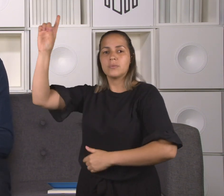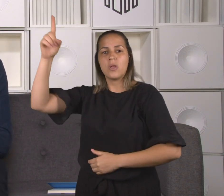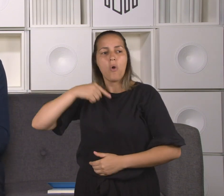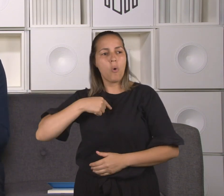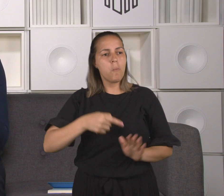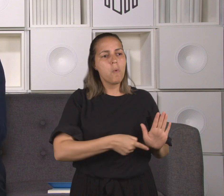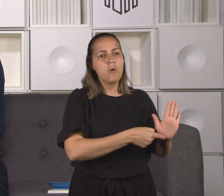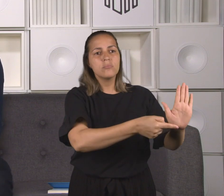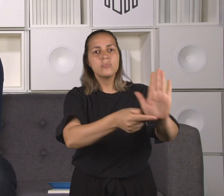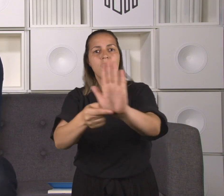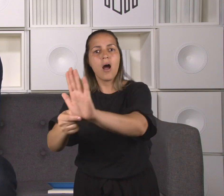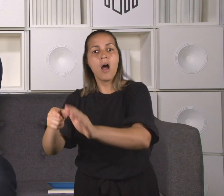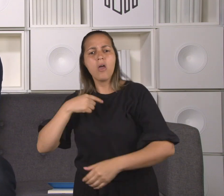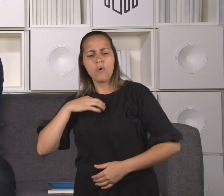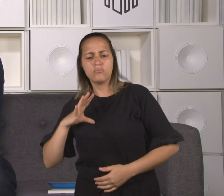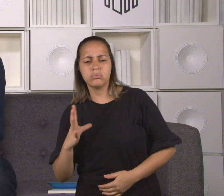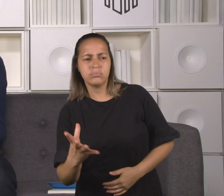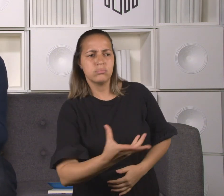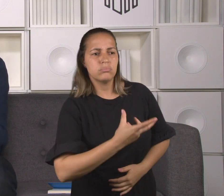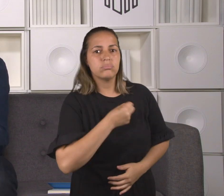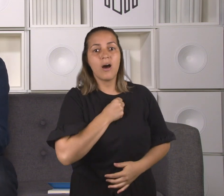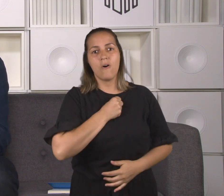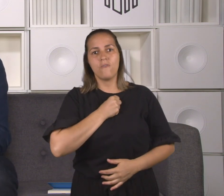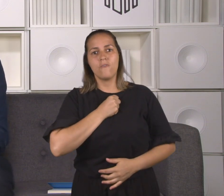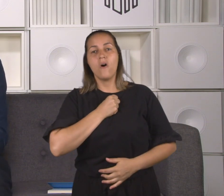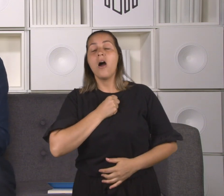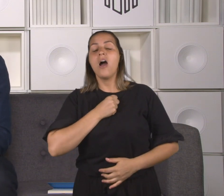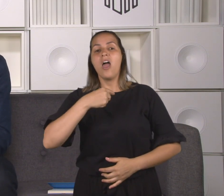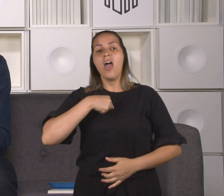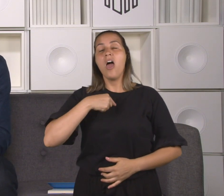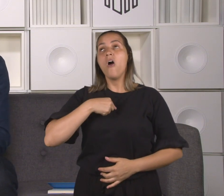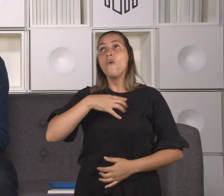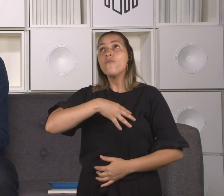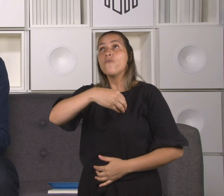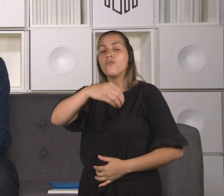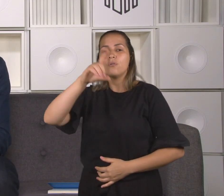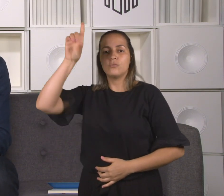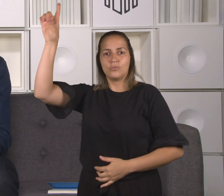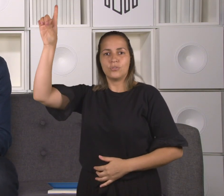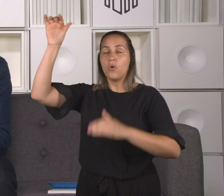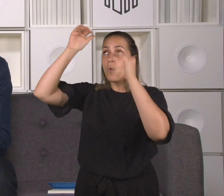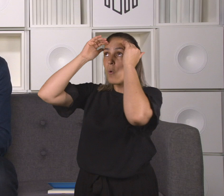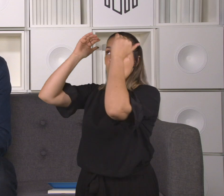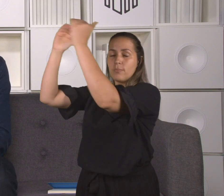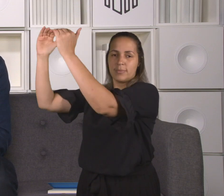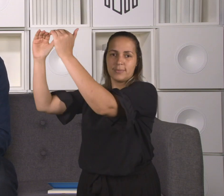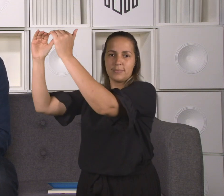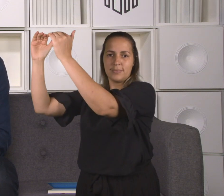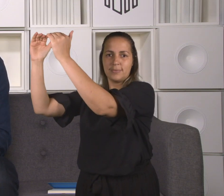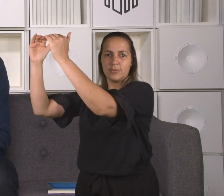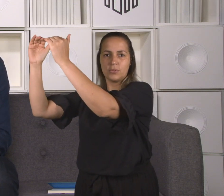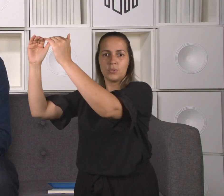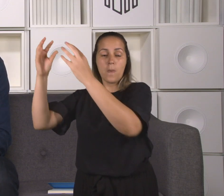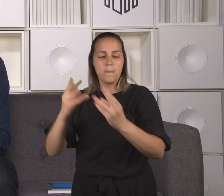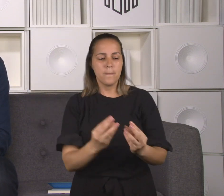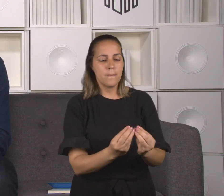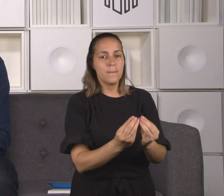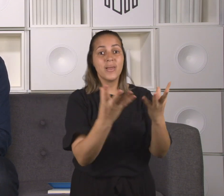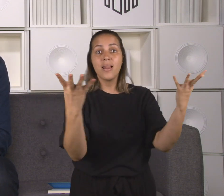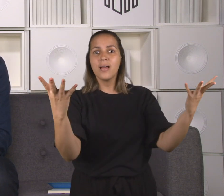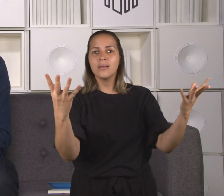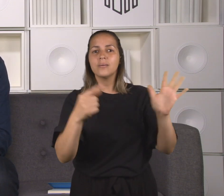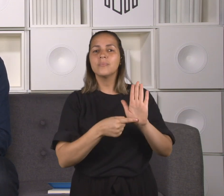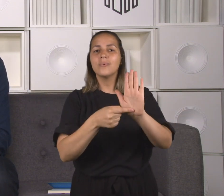nações, para trazer o reinado de Deus para a história e para a sua criação. Então os milagres apontam a